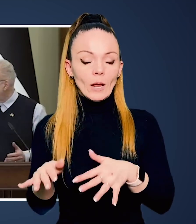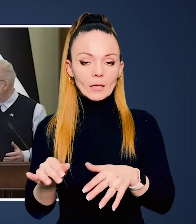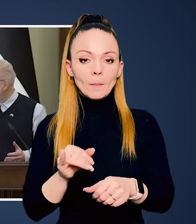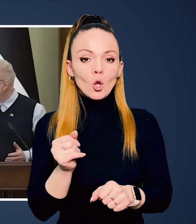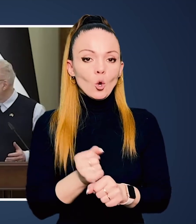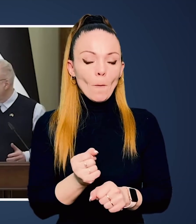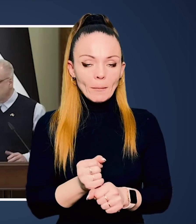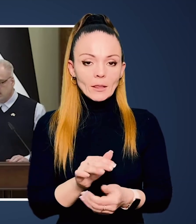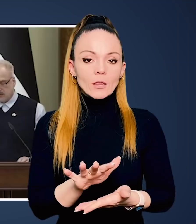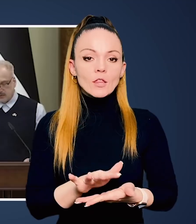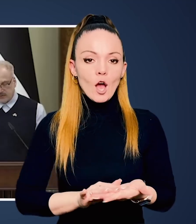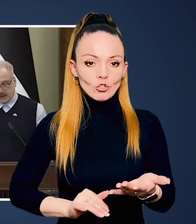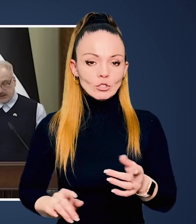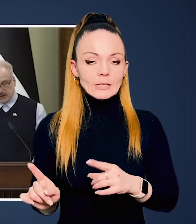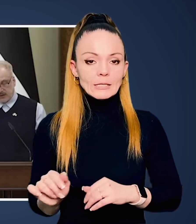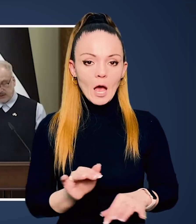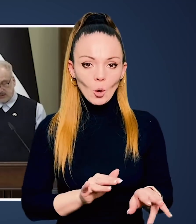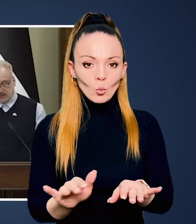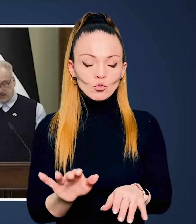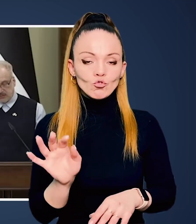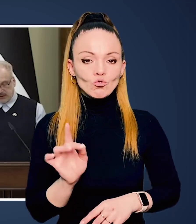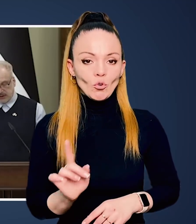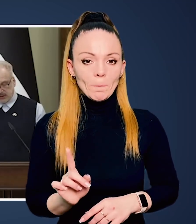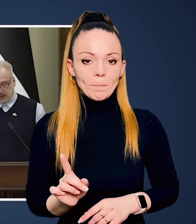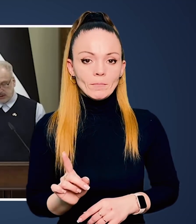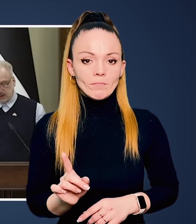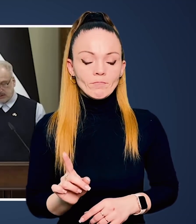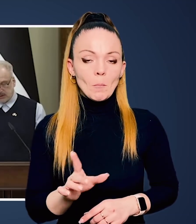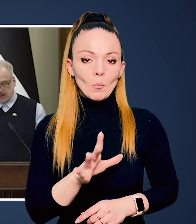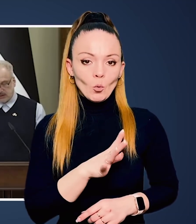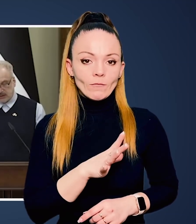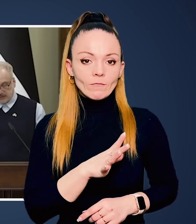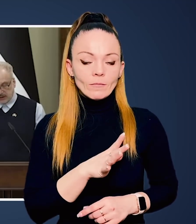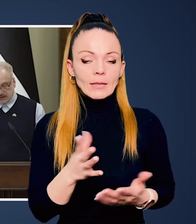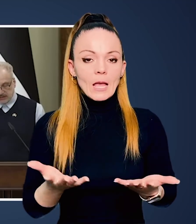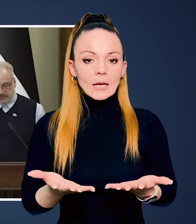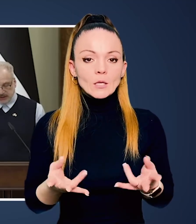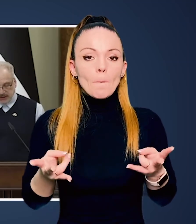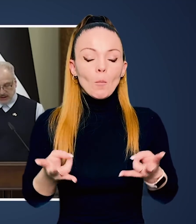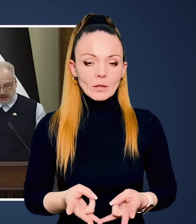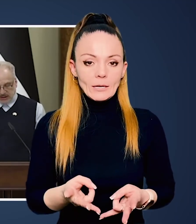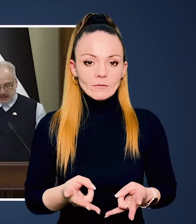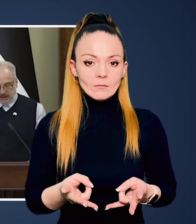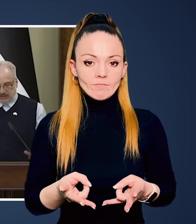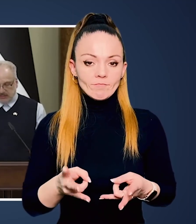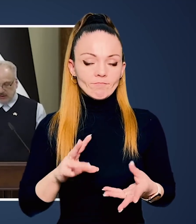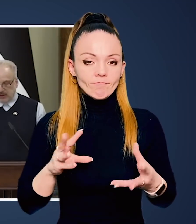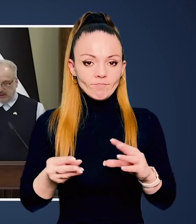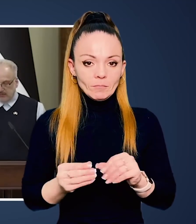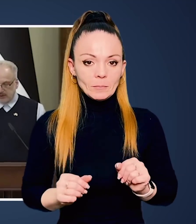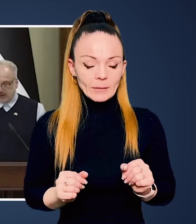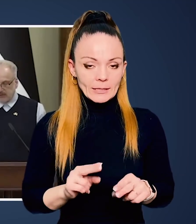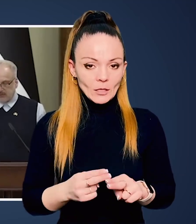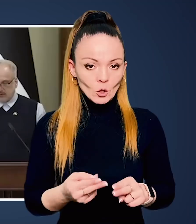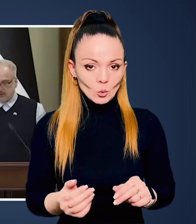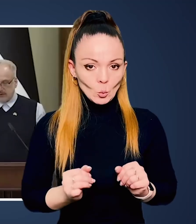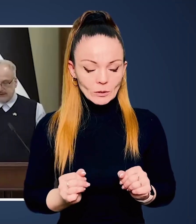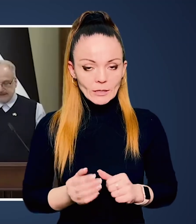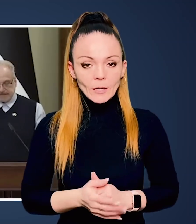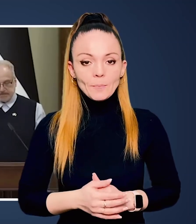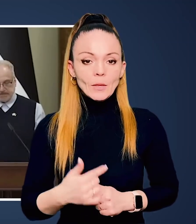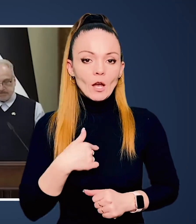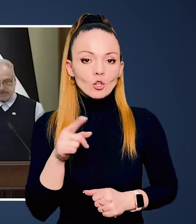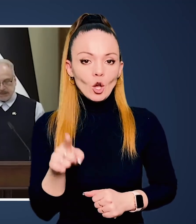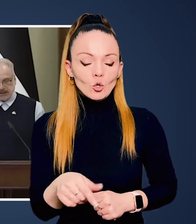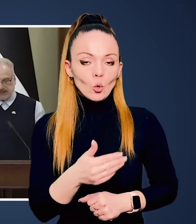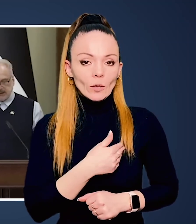своїм урядам і робитимемо далі заходи, щоб був якийсь потрібний плід від цих